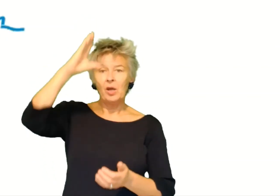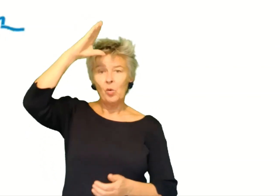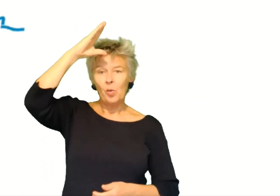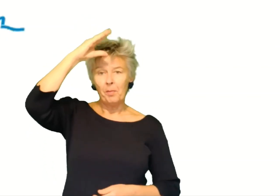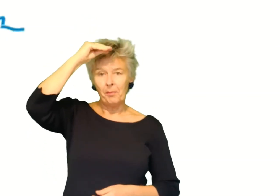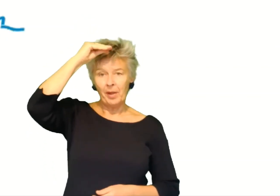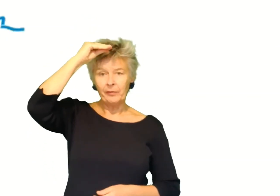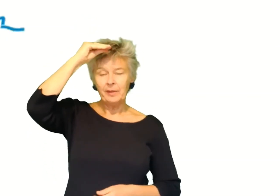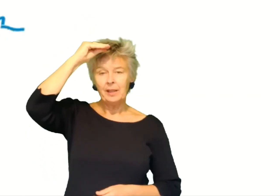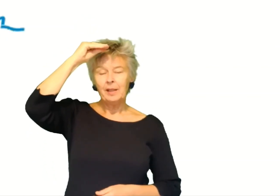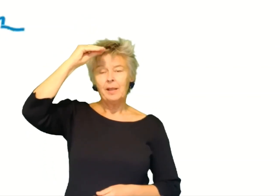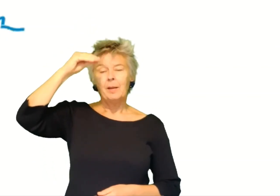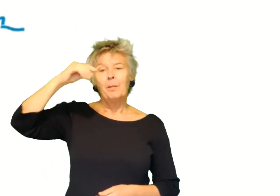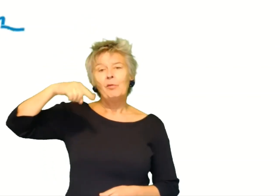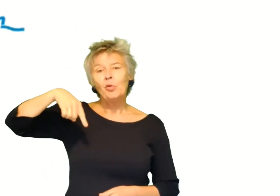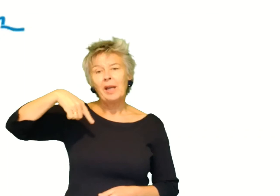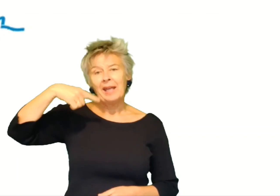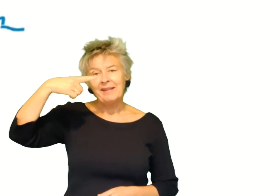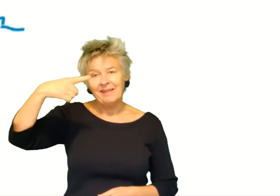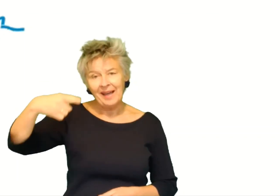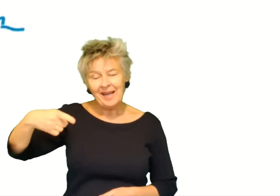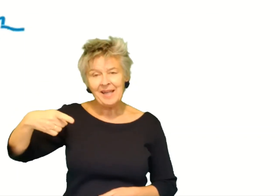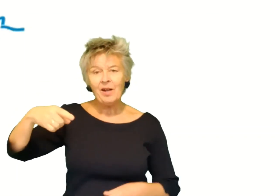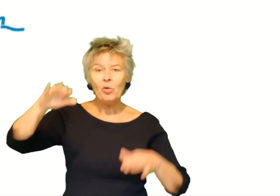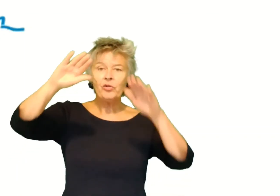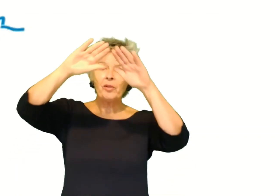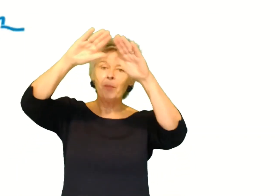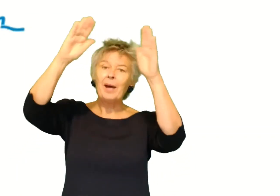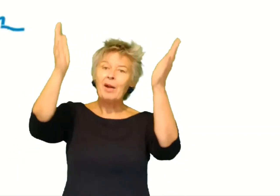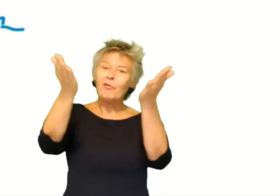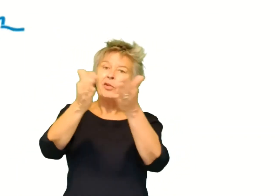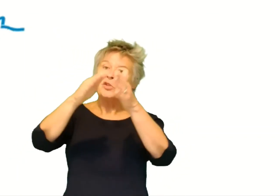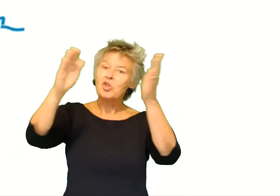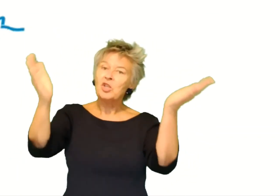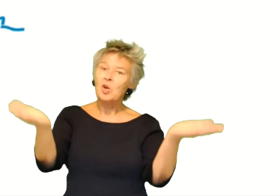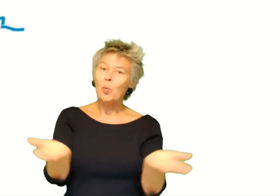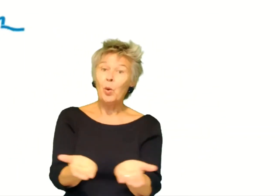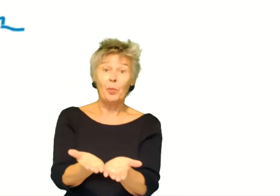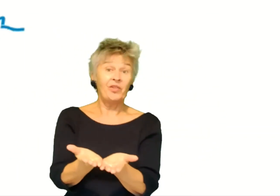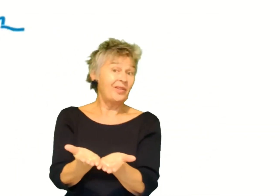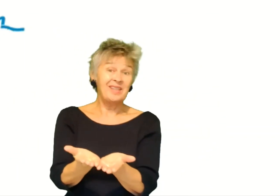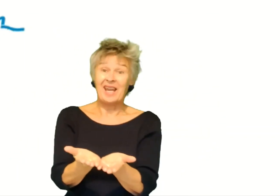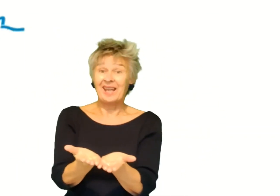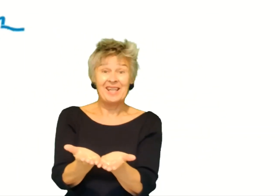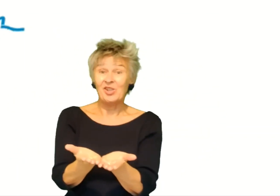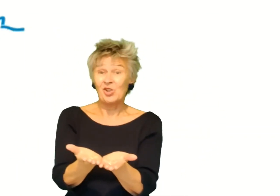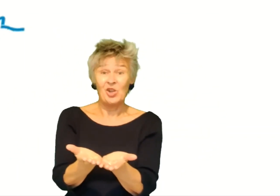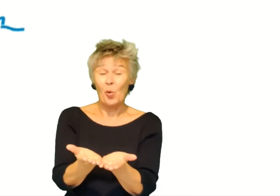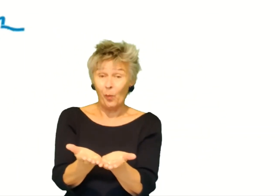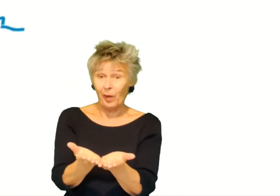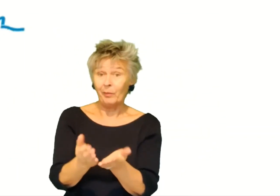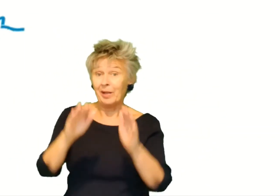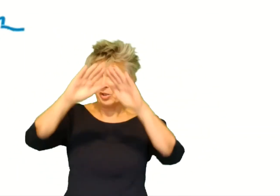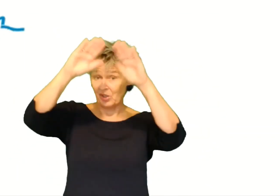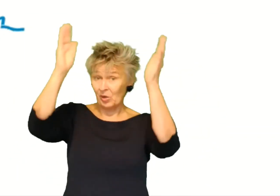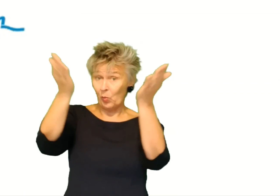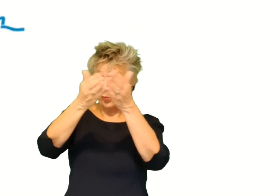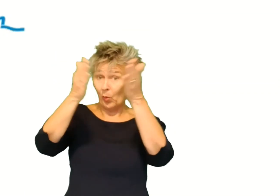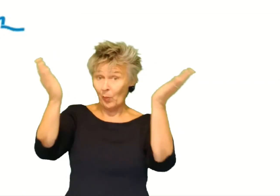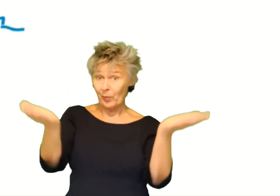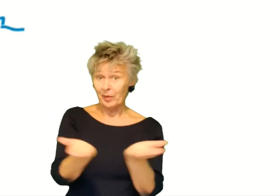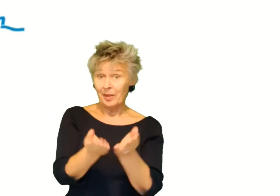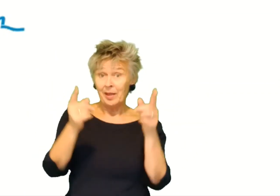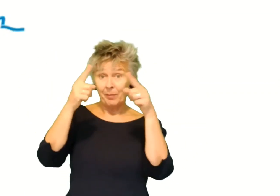sneeuwman. Maar we doen gelijk daarna ook het gebaar van een sneeuwpop. Want het is eigenlijk geen sneeuwman, maar een